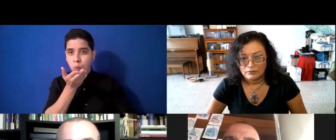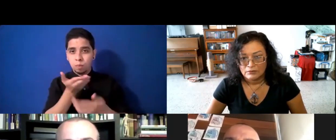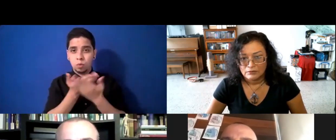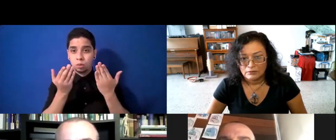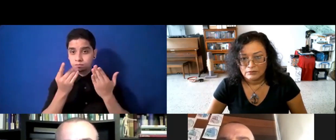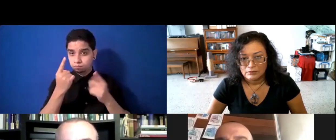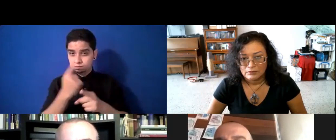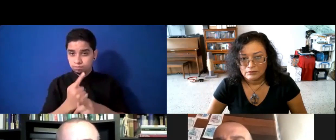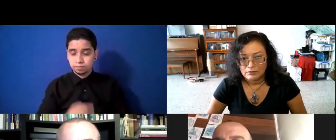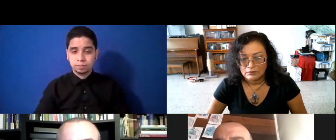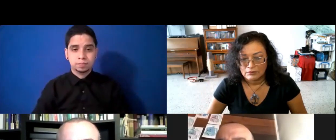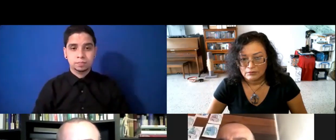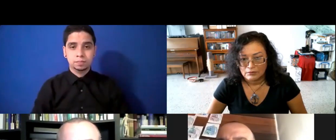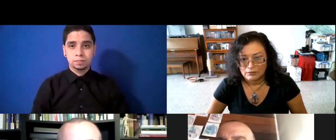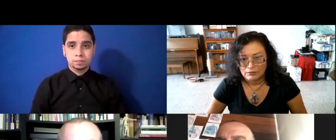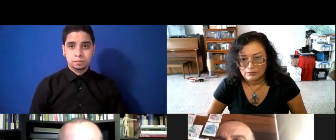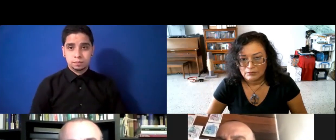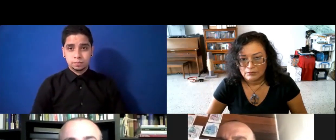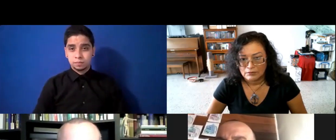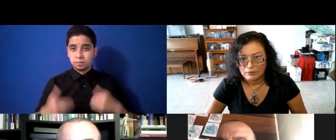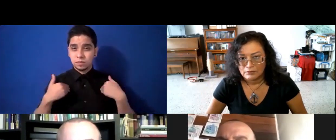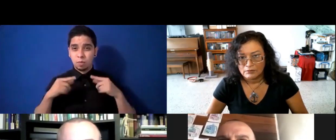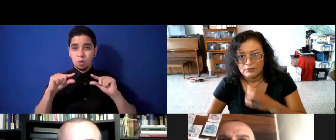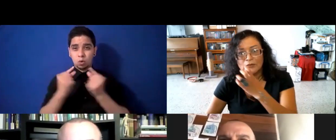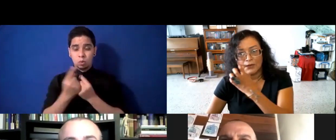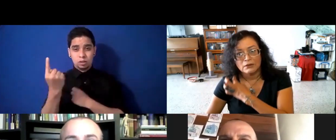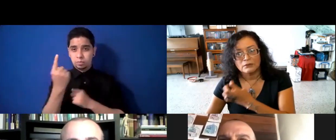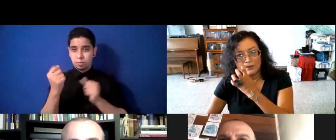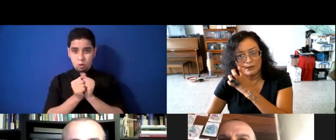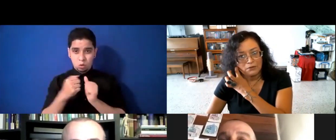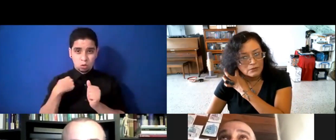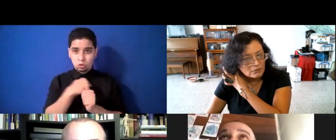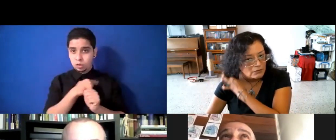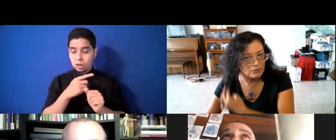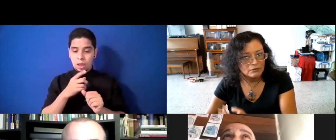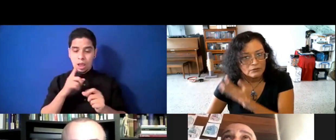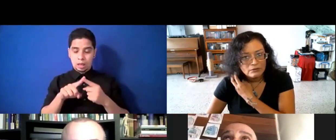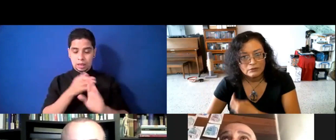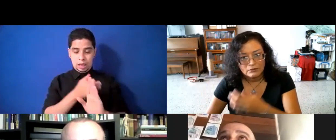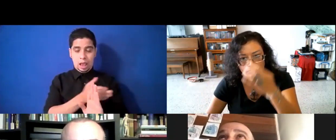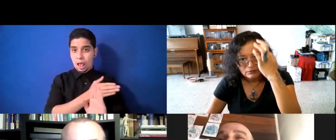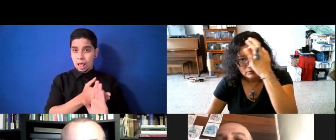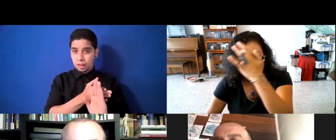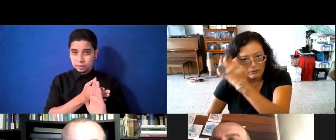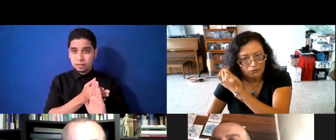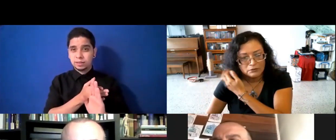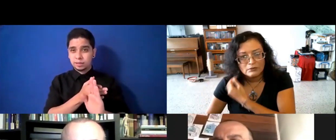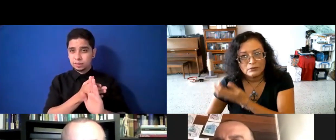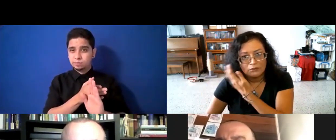tenemos un grupo, pues, que siempre ha estado con nosotros, incluso antes de la pandemia, que continúan. Y es ese grupo,